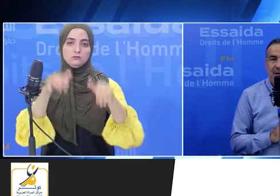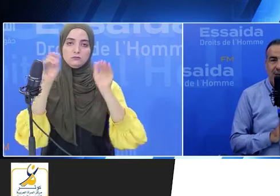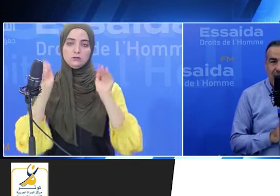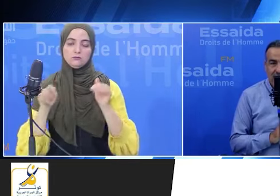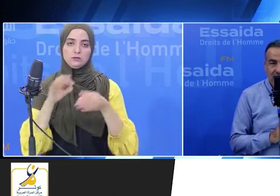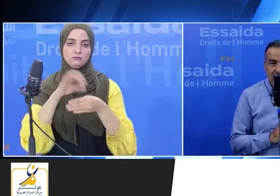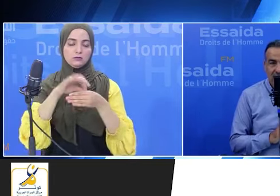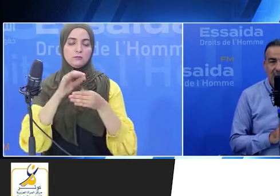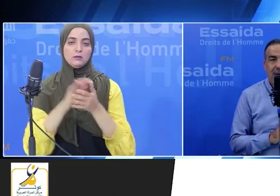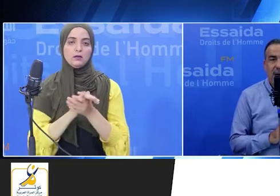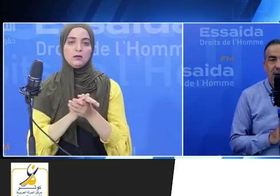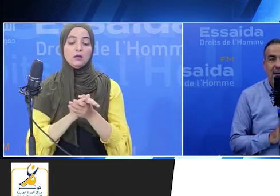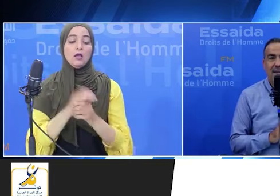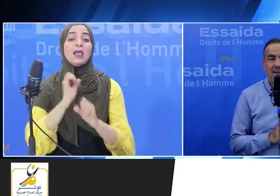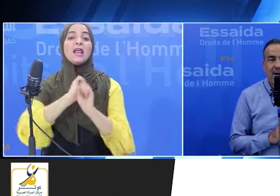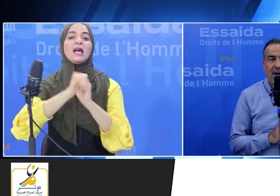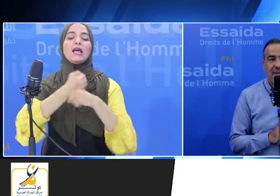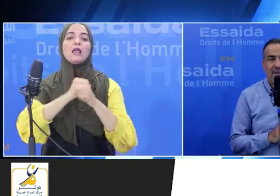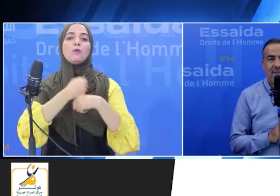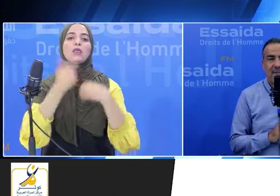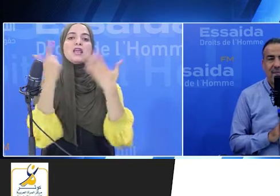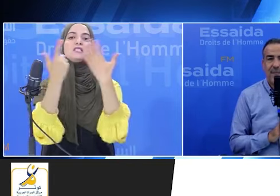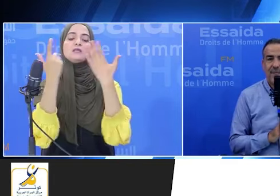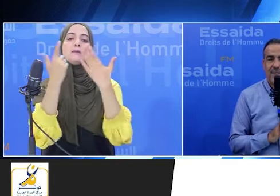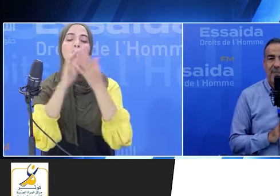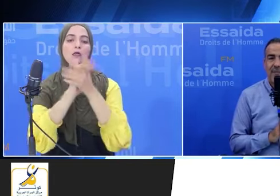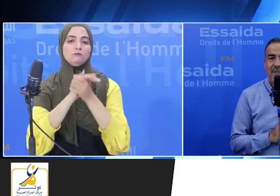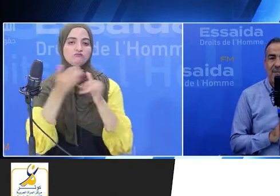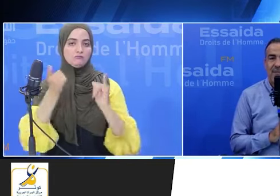القروين سبعة مقاعد